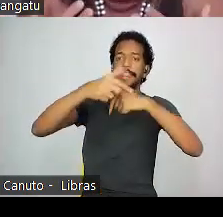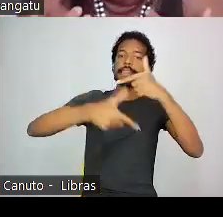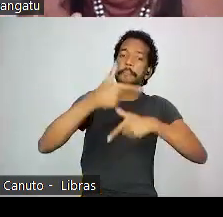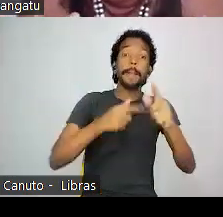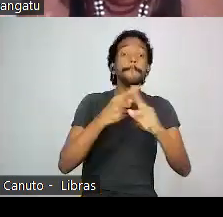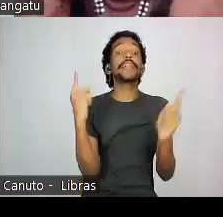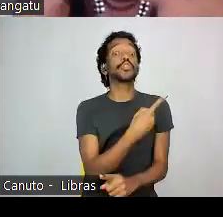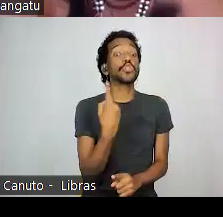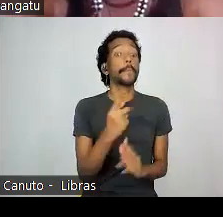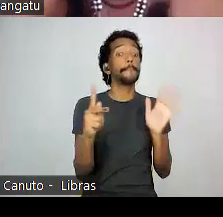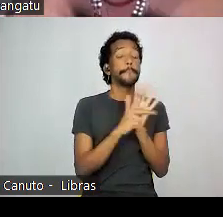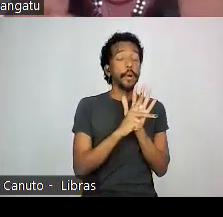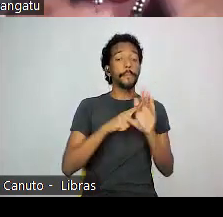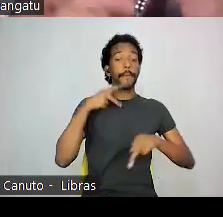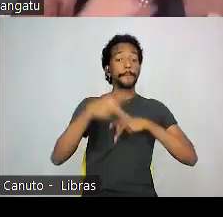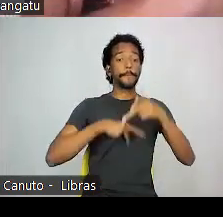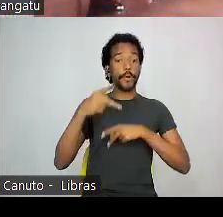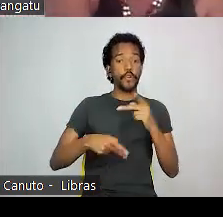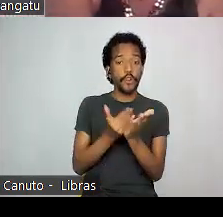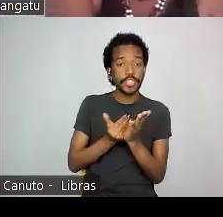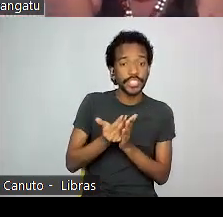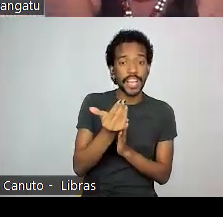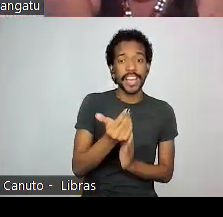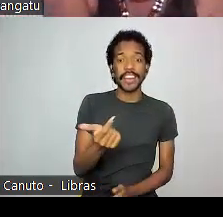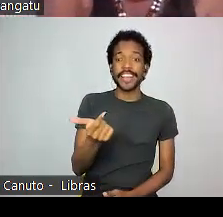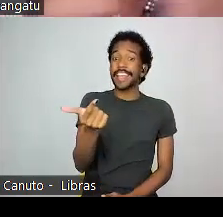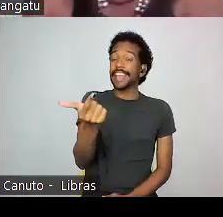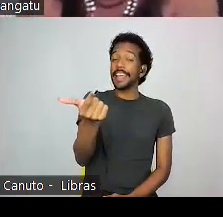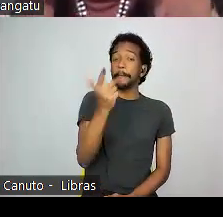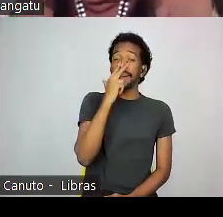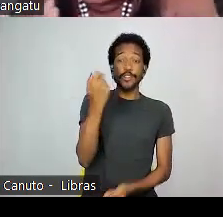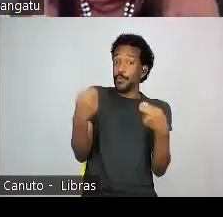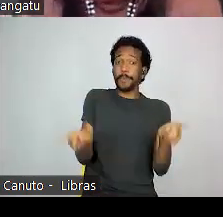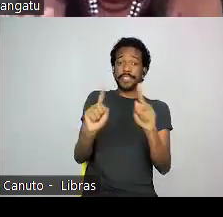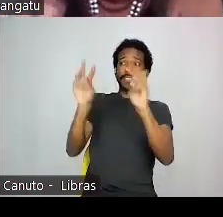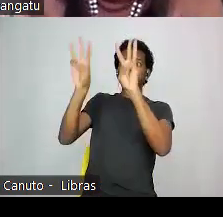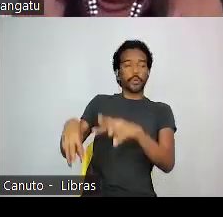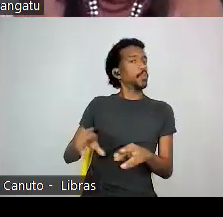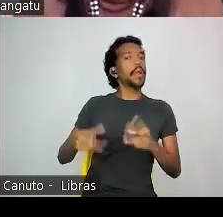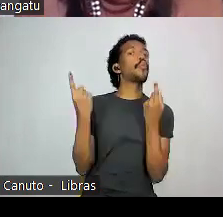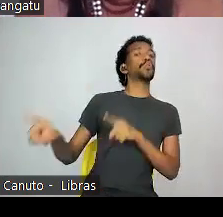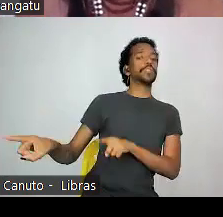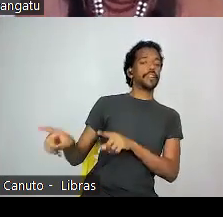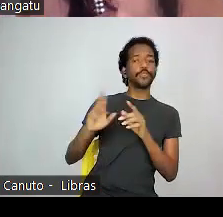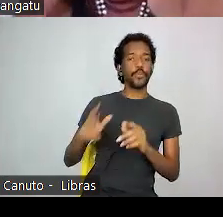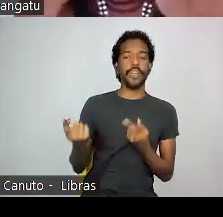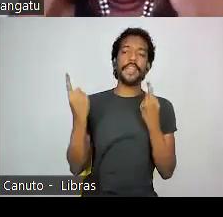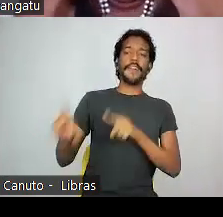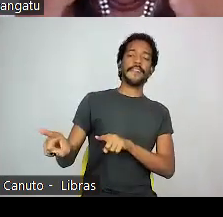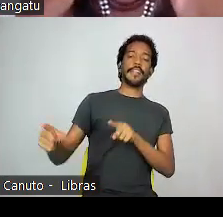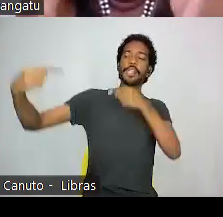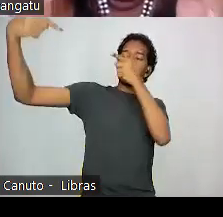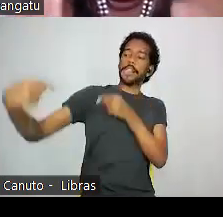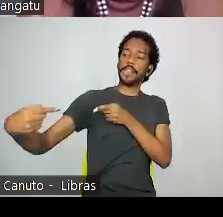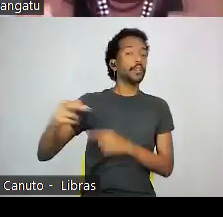originários, não precisamos necessariamente de museus. Não é contra museus, está vendo? Não é uma falha contrária. A nossa